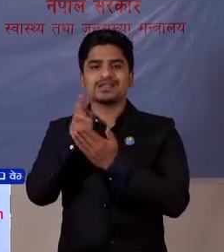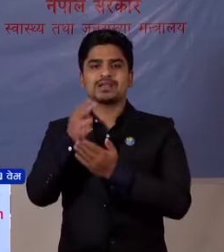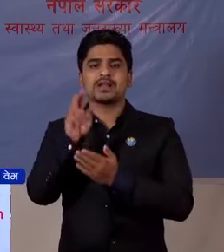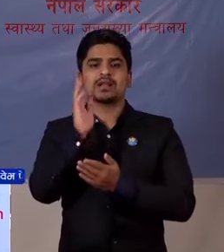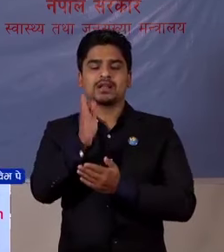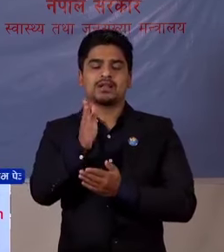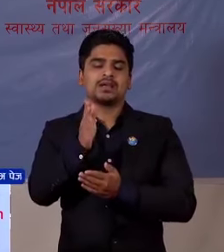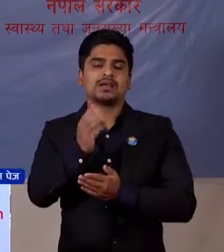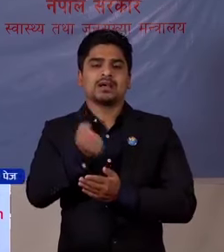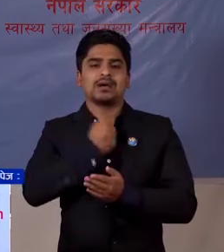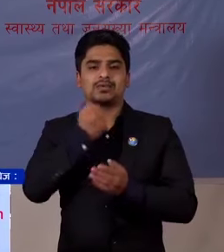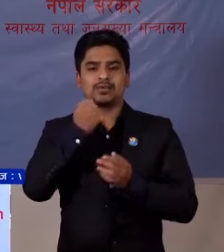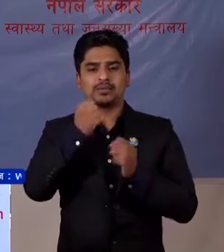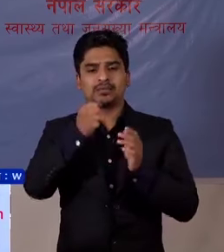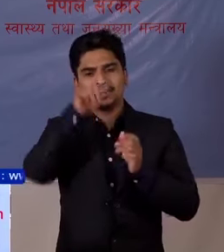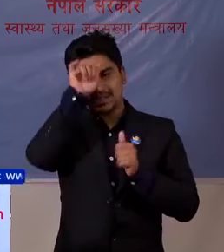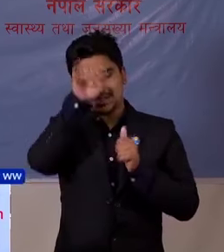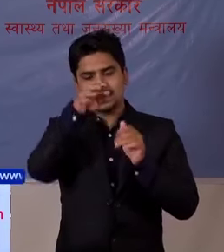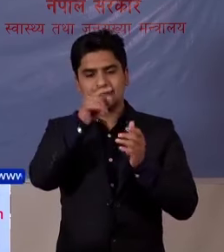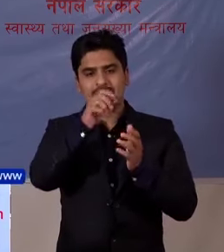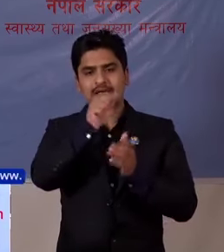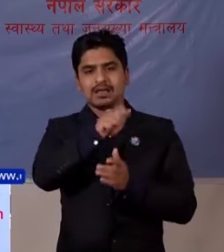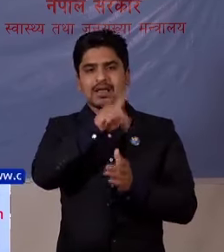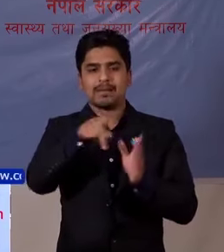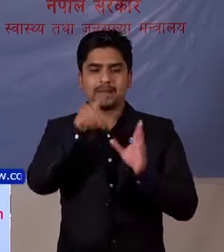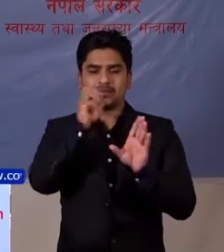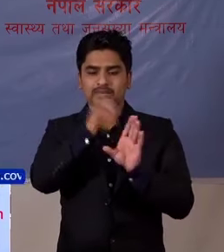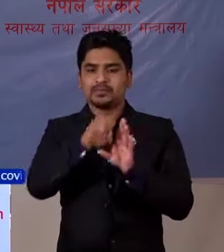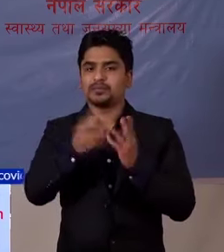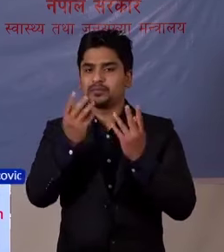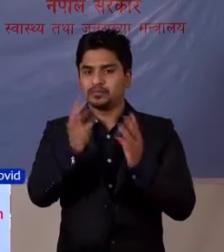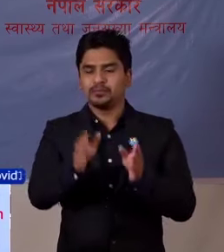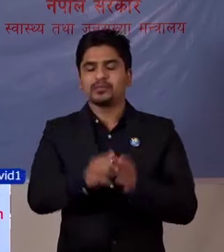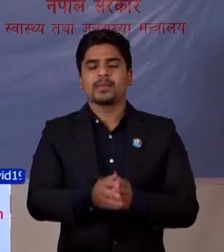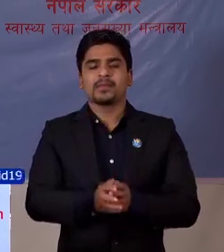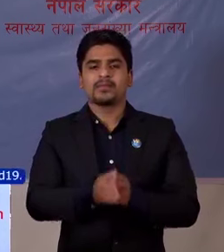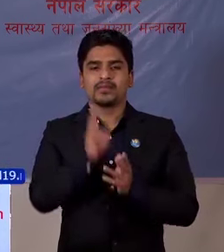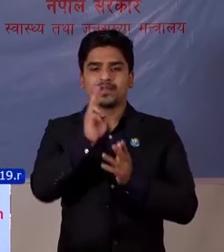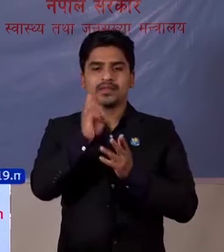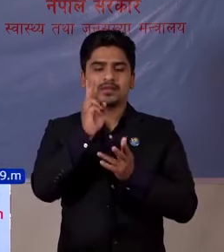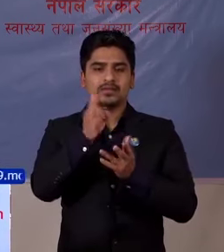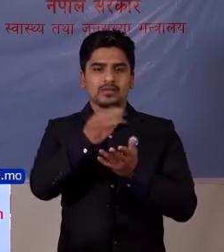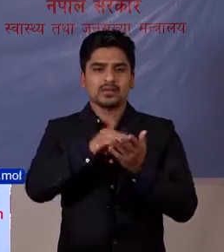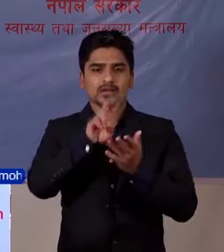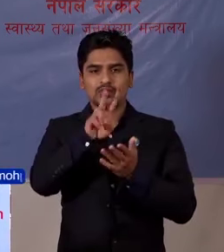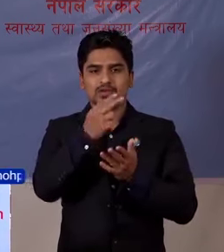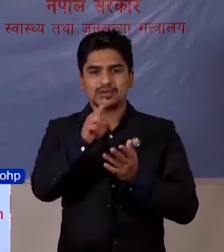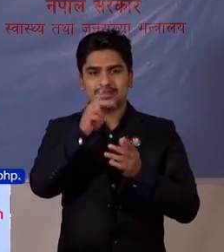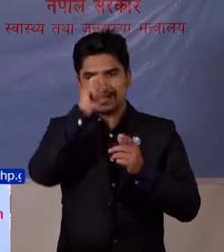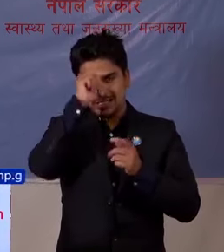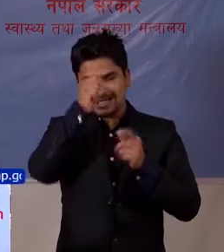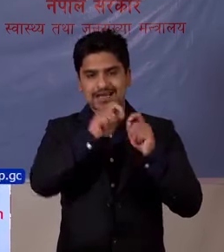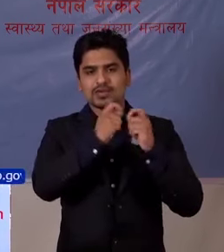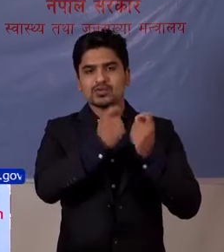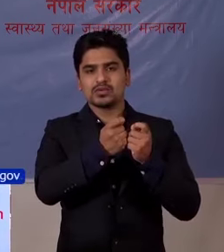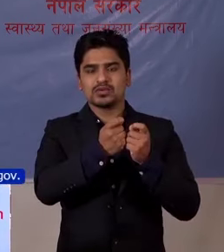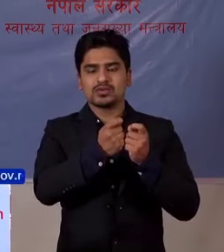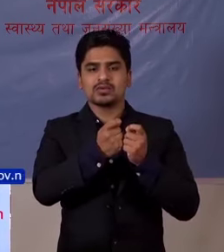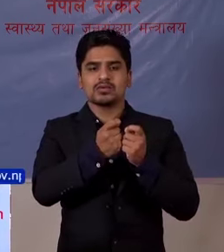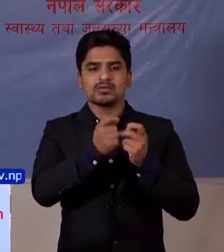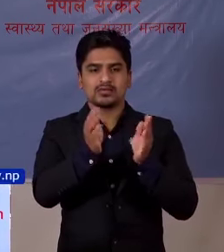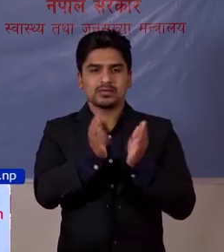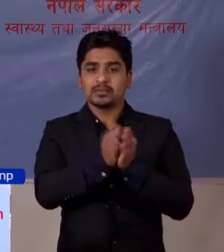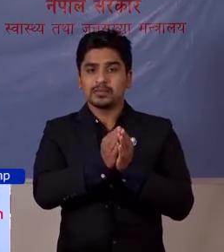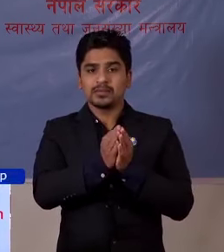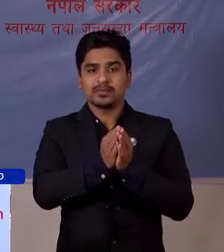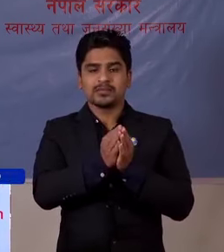आपनो विवरन अरो भरनु भाएको छा आपनो स्वास्ते को बड़े मां तेस्मद्डे दुई जाना रेड जोनमा पर्नु भाएको छा रए